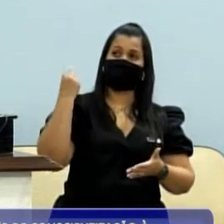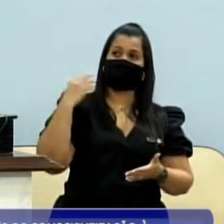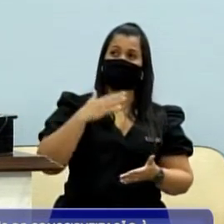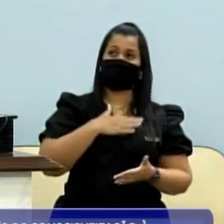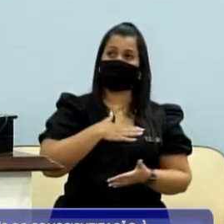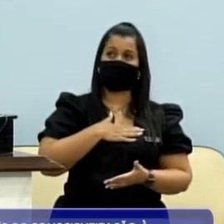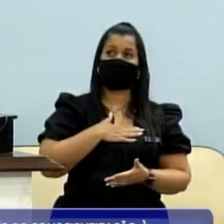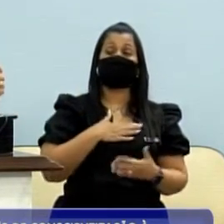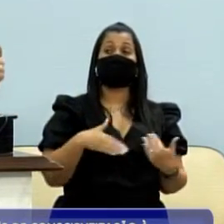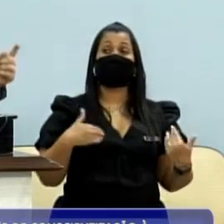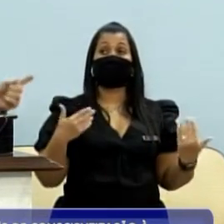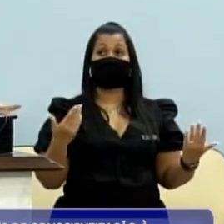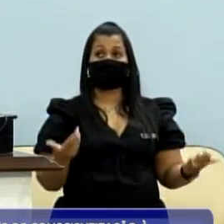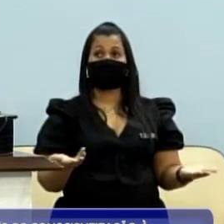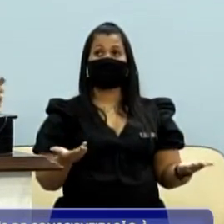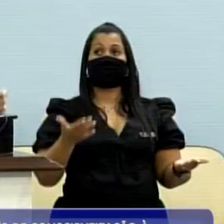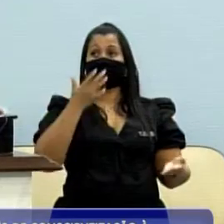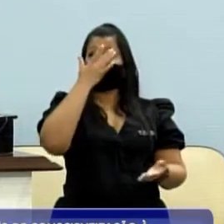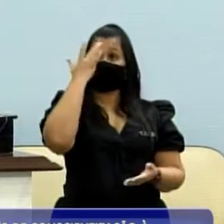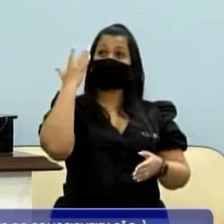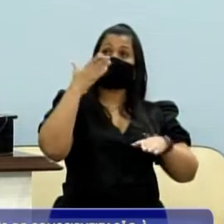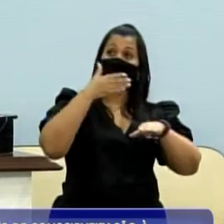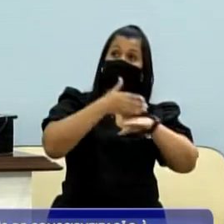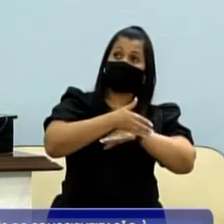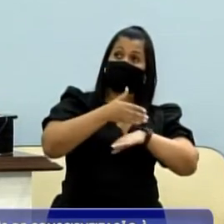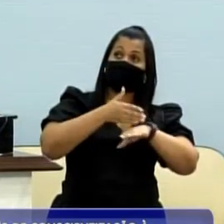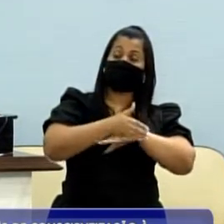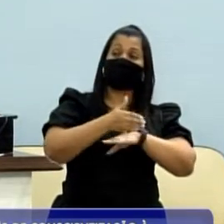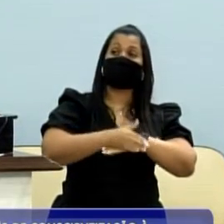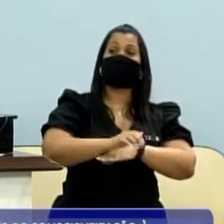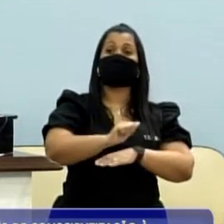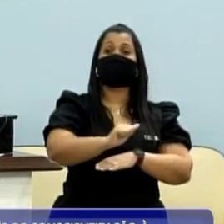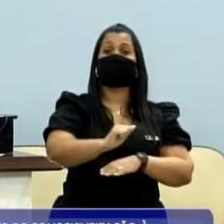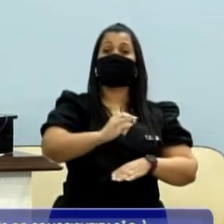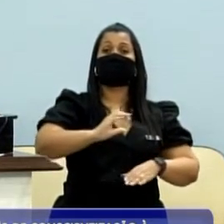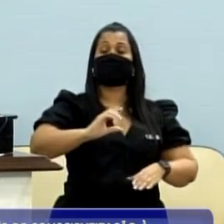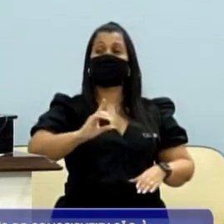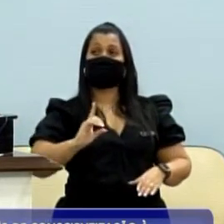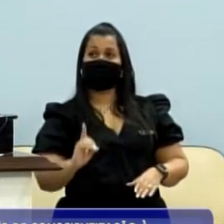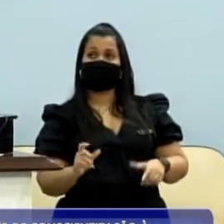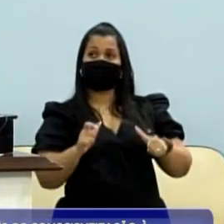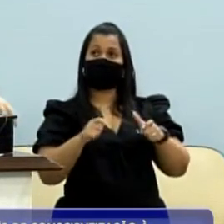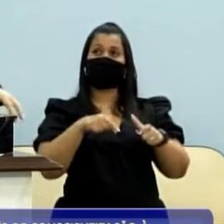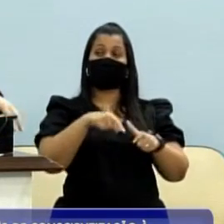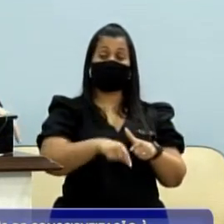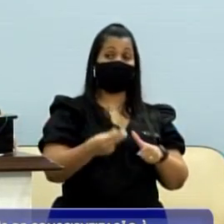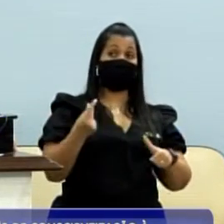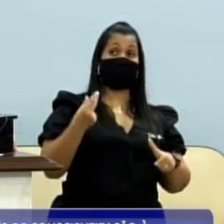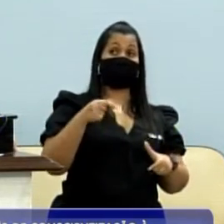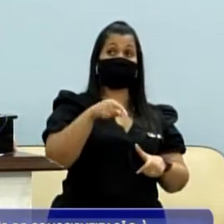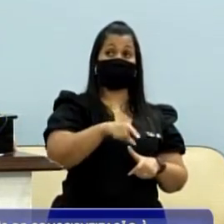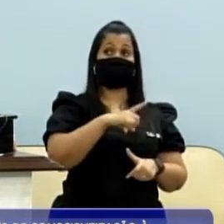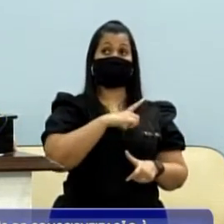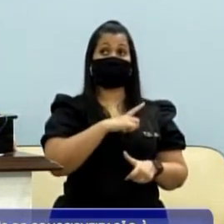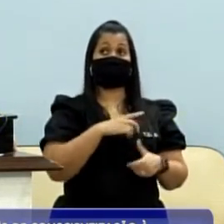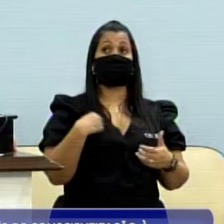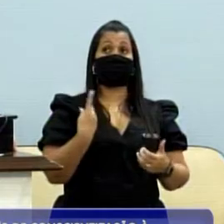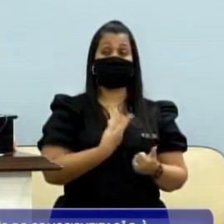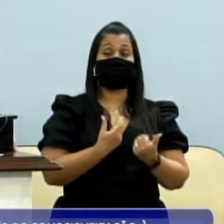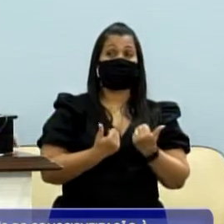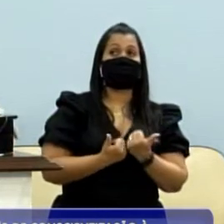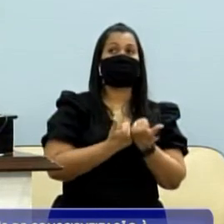inclusive os frequentadores da AACD, que é uma instituição pela qual luto há muito tempo. Espero que a gente aprove